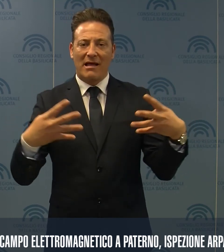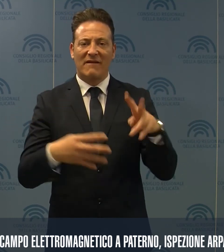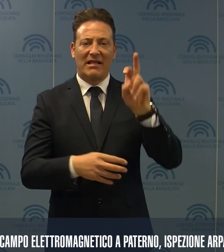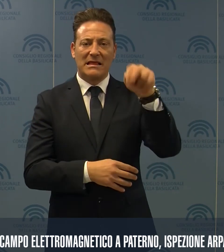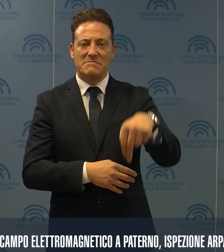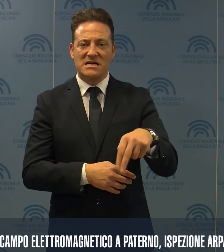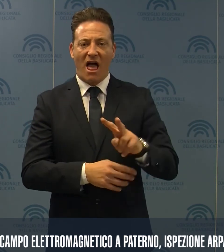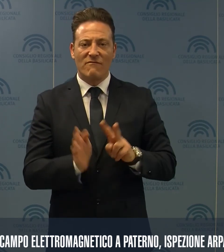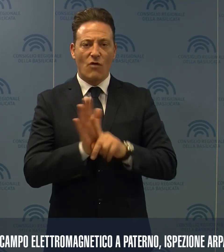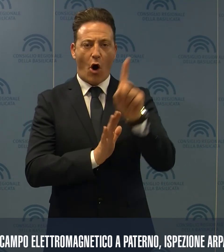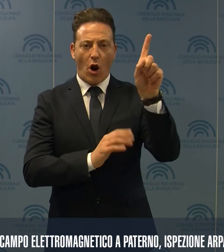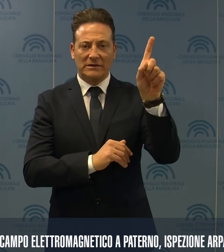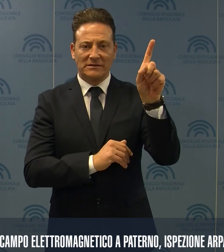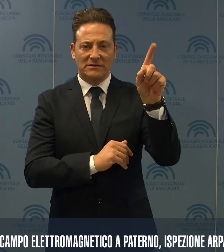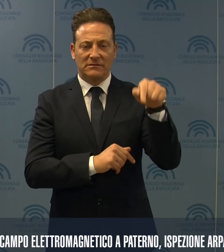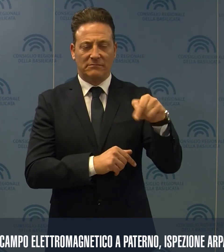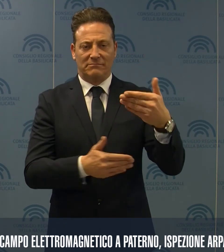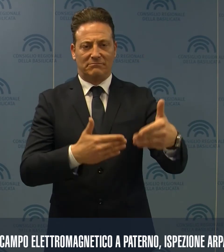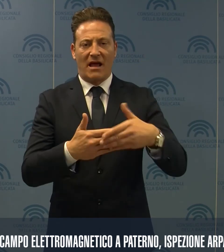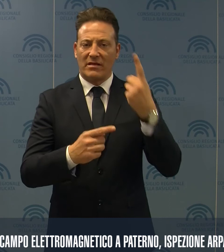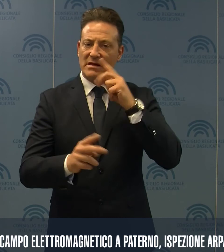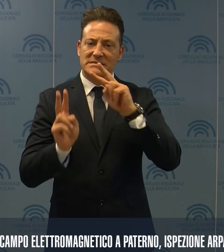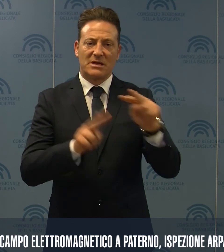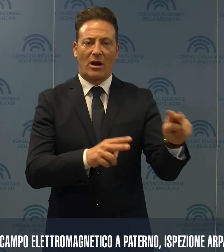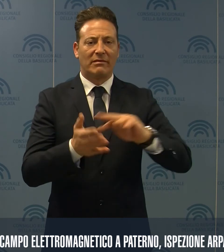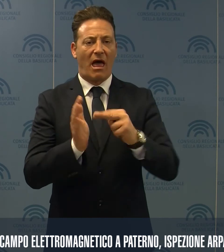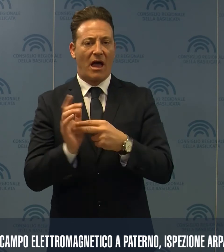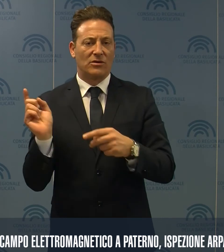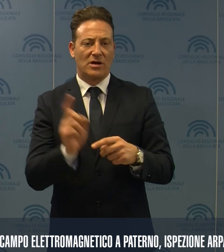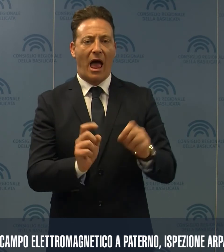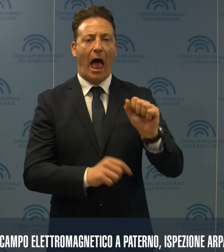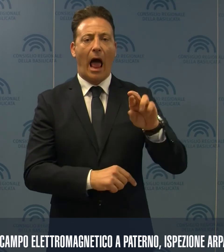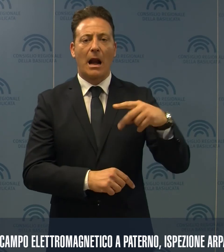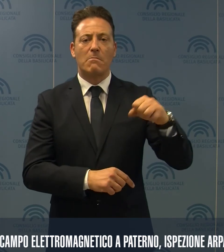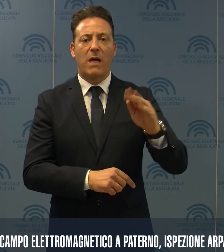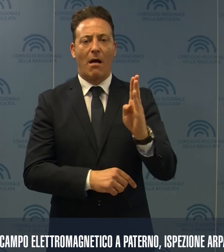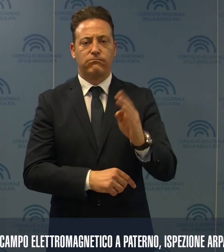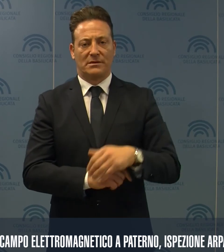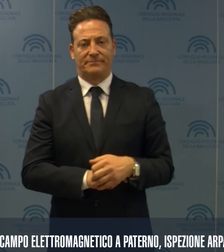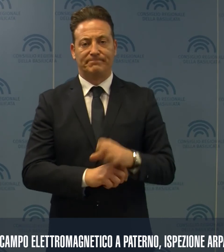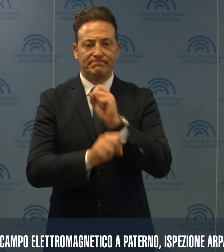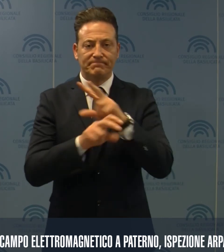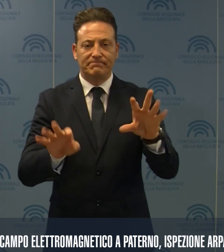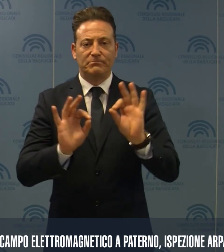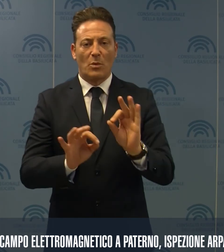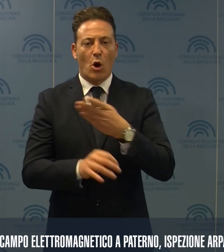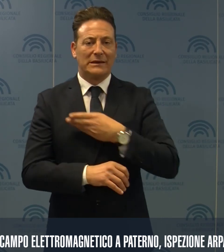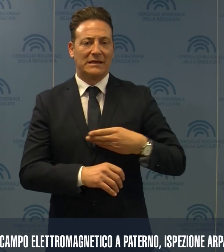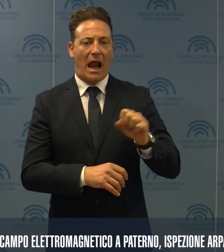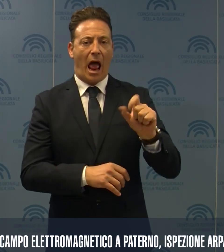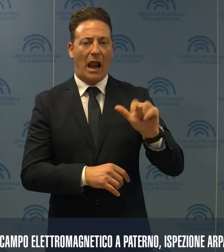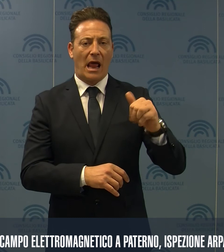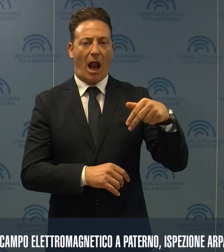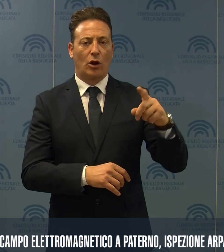di 20.000 volt, sarà breve e spezionato dai tecnici dell'ARPAB. Lo rende noto il consigliere